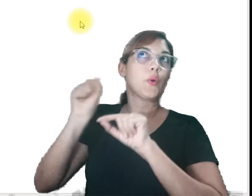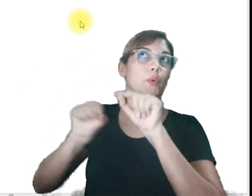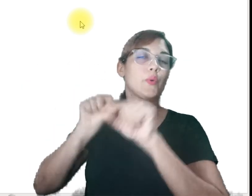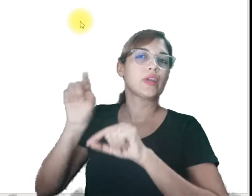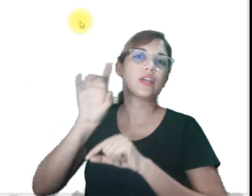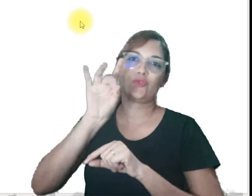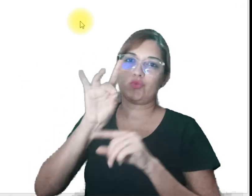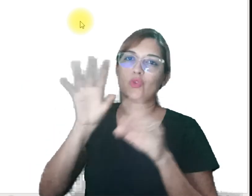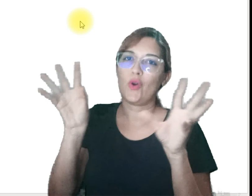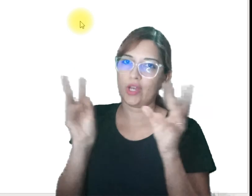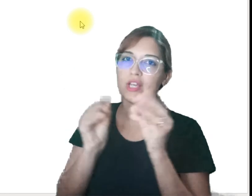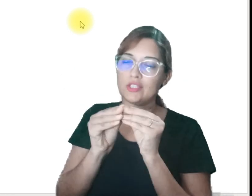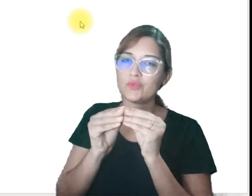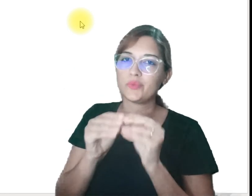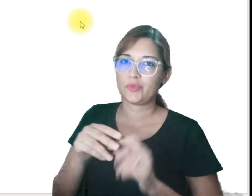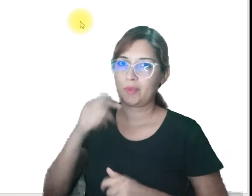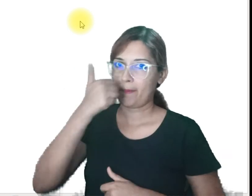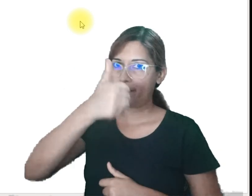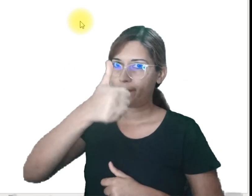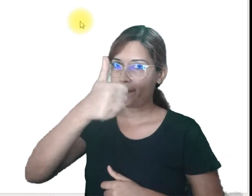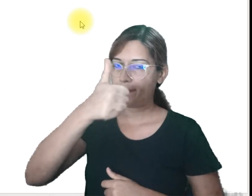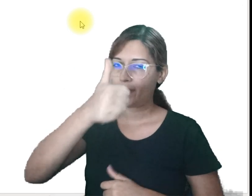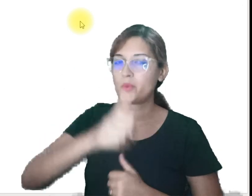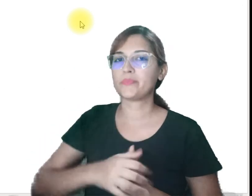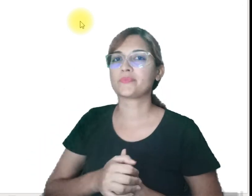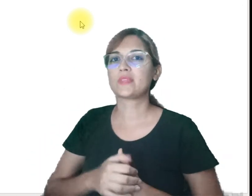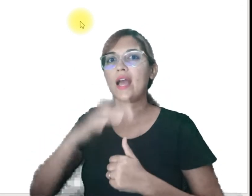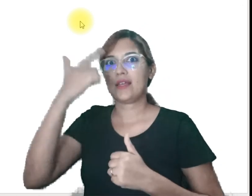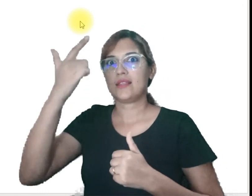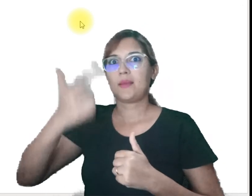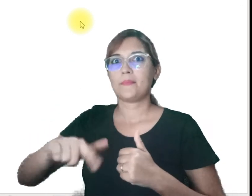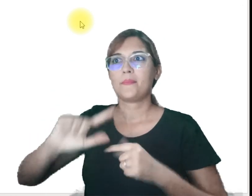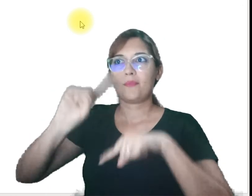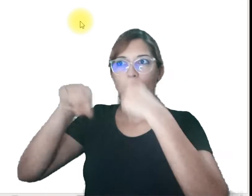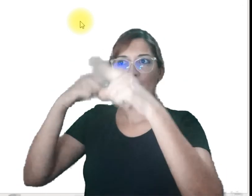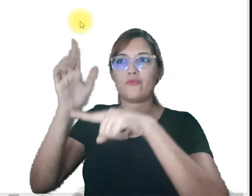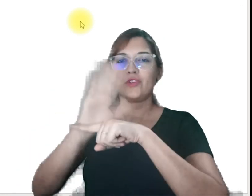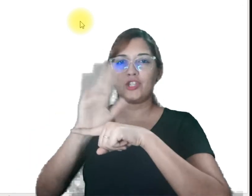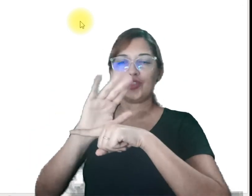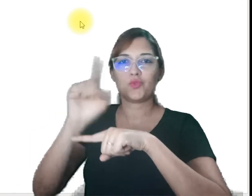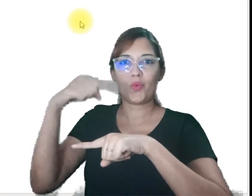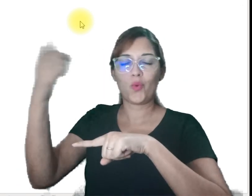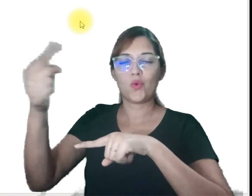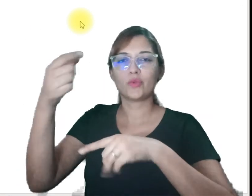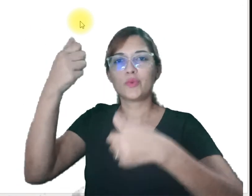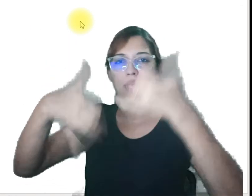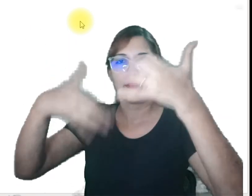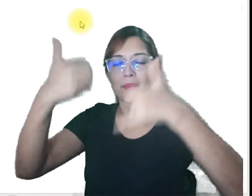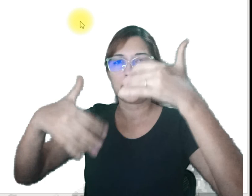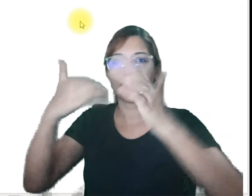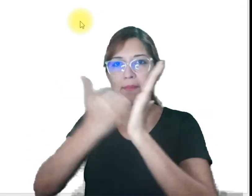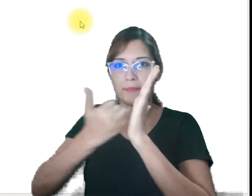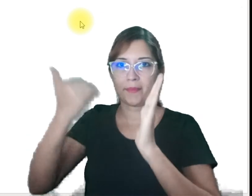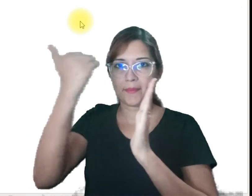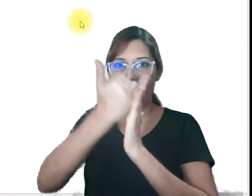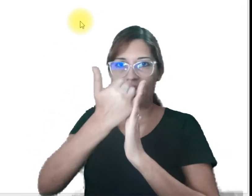na aula. Tá certo? Então, depois teremos outros vídeos com mais informações.